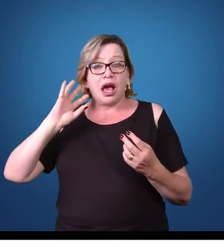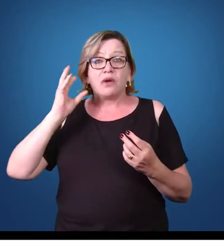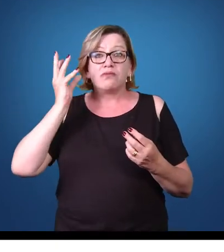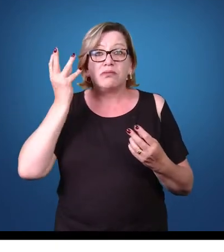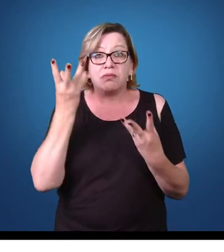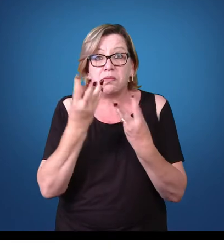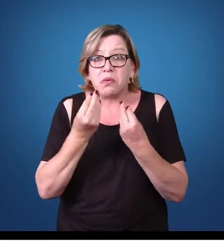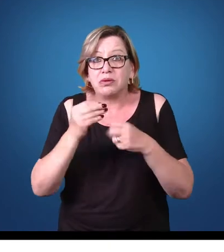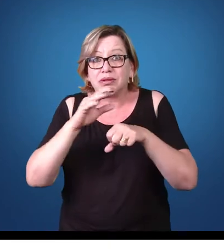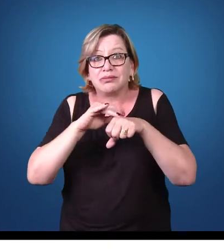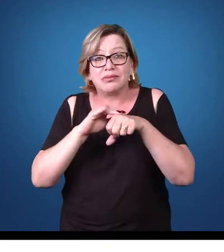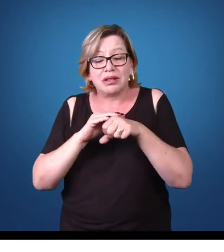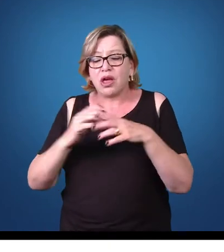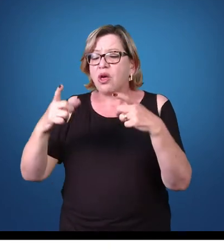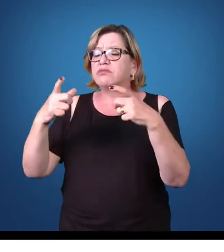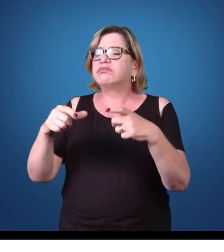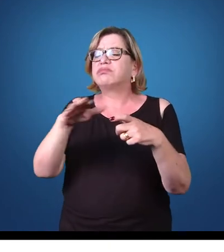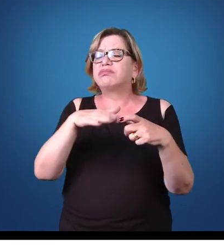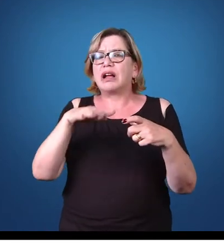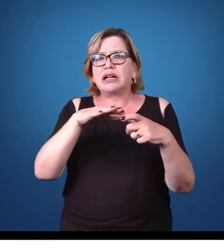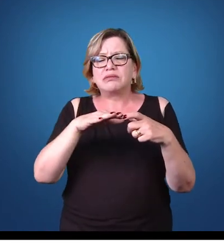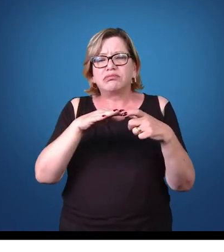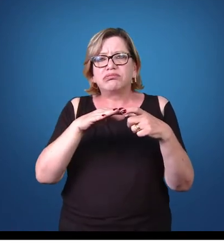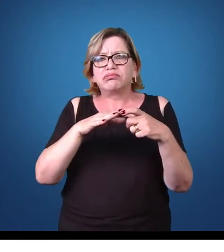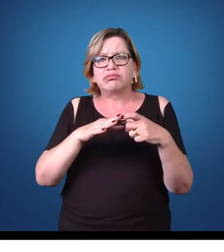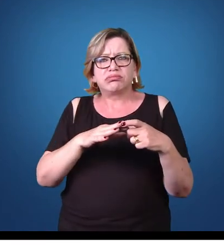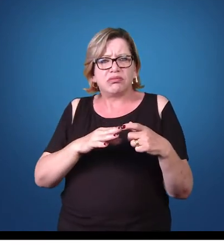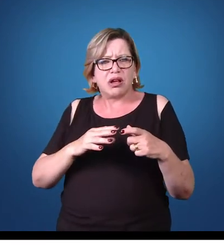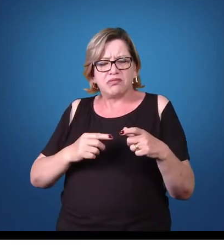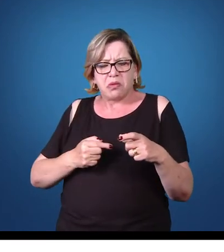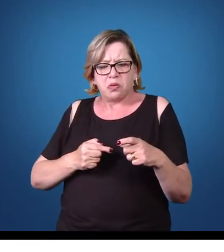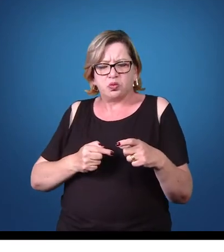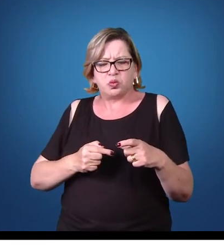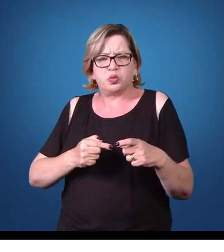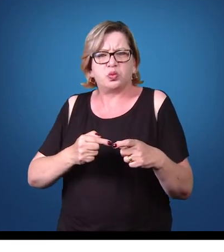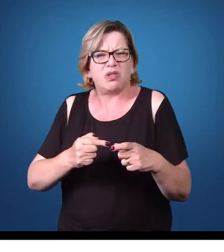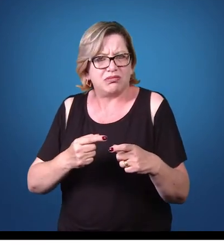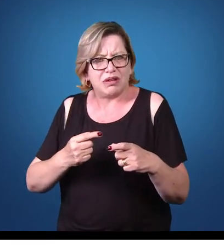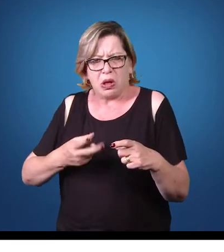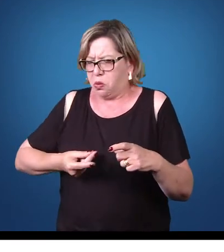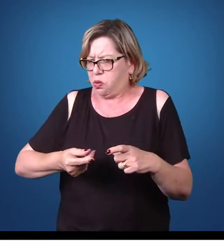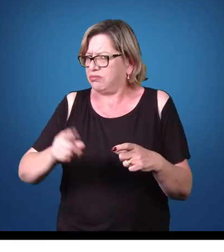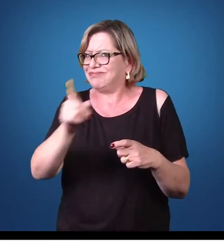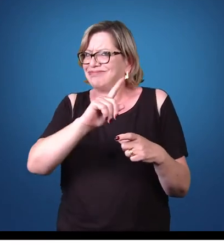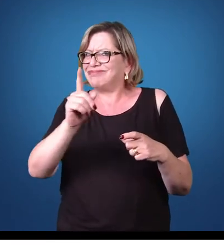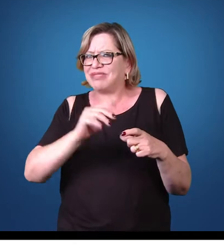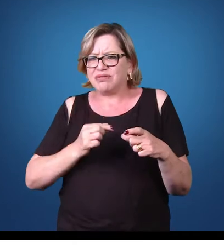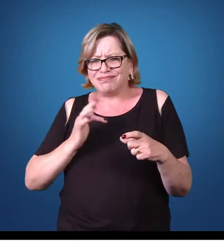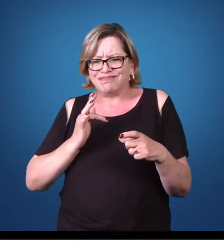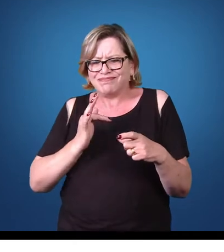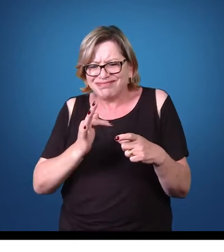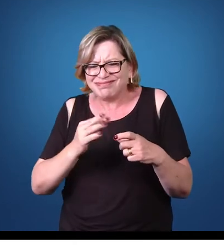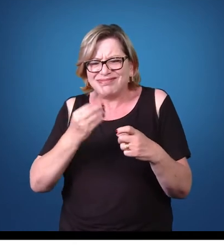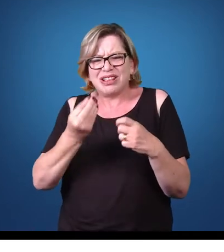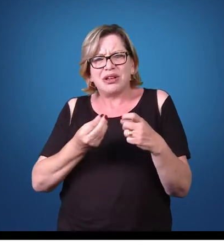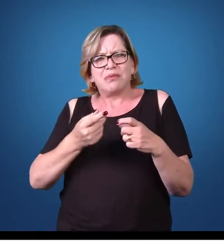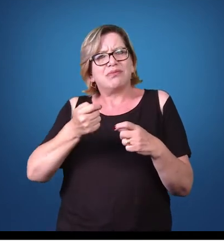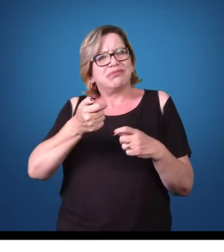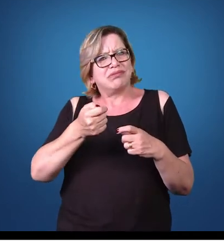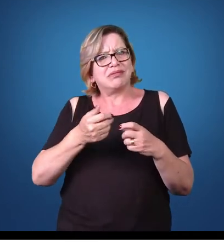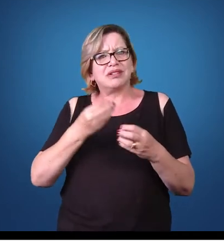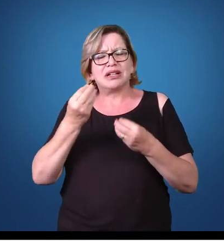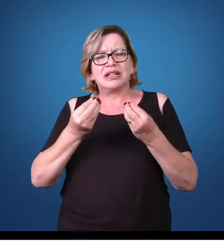em determinadas regiões por um período não muito longo de tempo, a gente chama de epidemia.